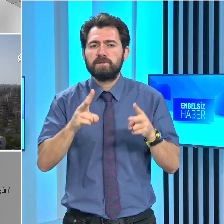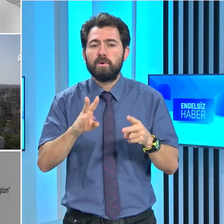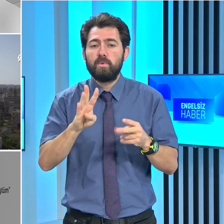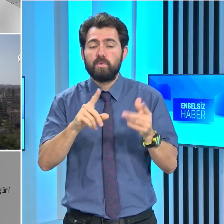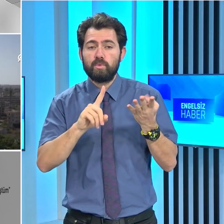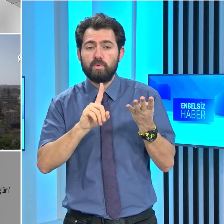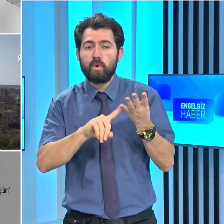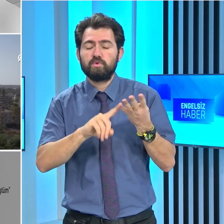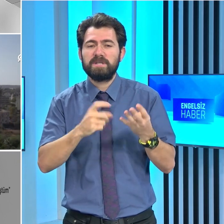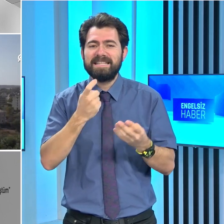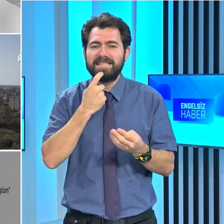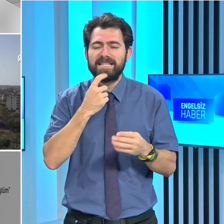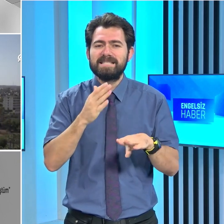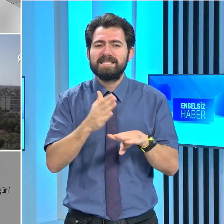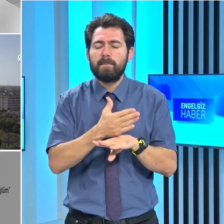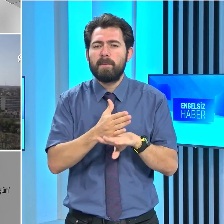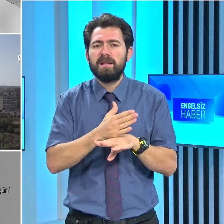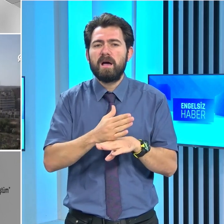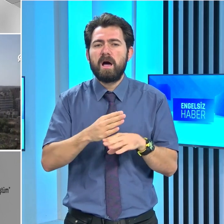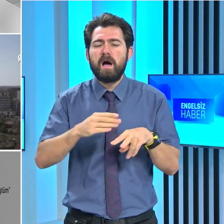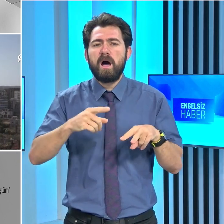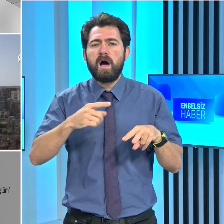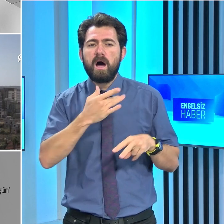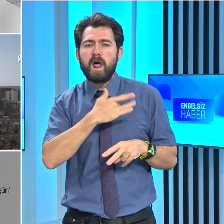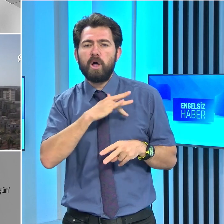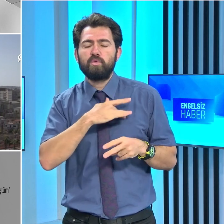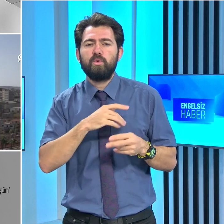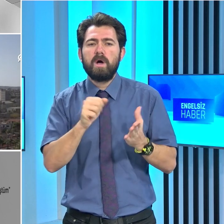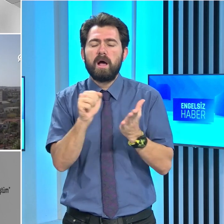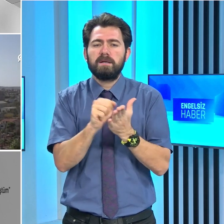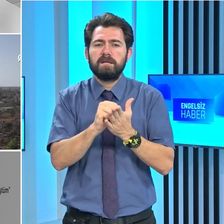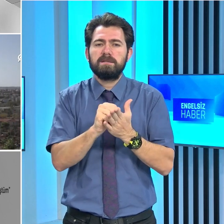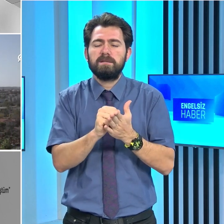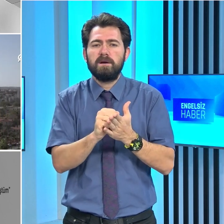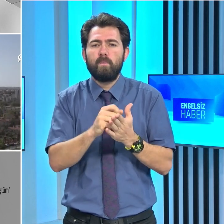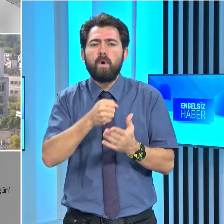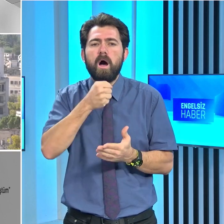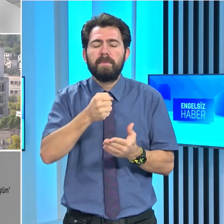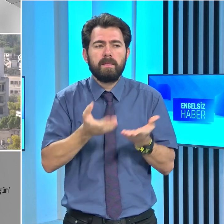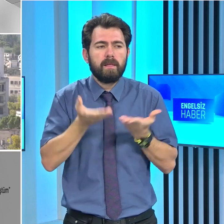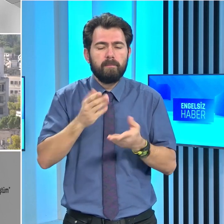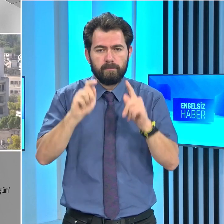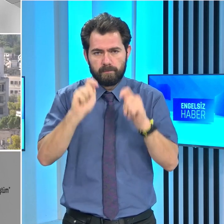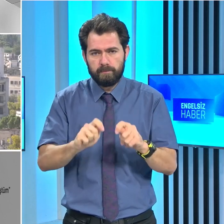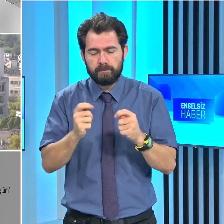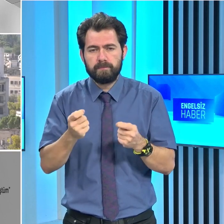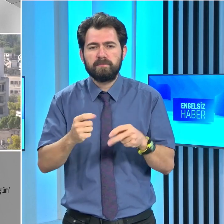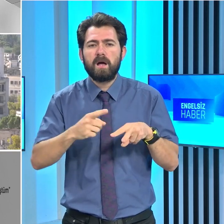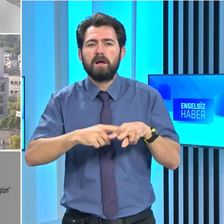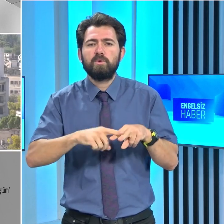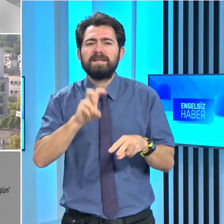yılı dolayısıyla Anadolu Ajansı muhabirine değerlendirmelerde bulundu. Atıoğlu, 8 Ekim